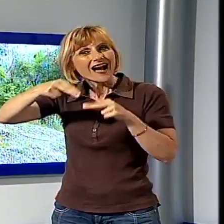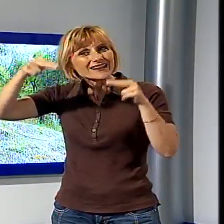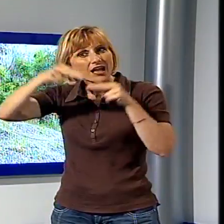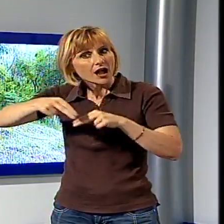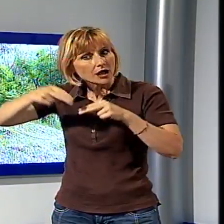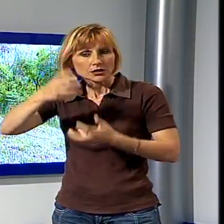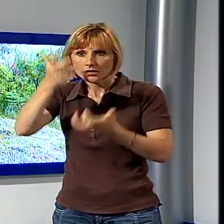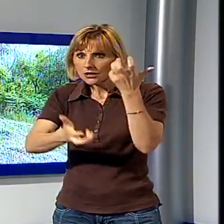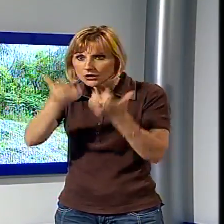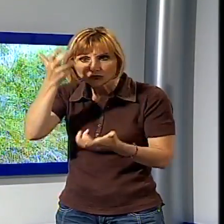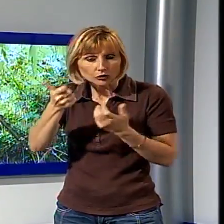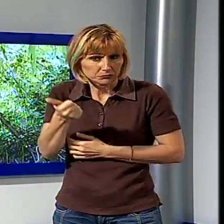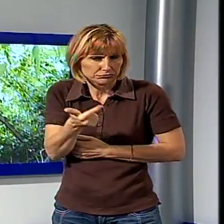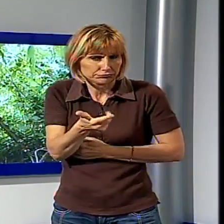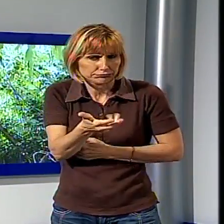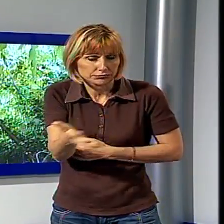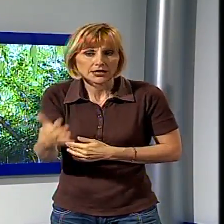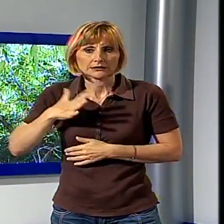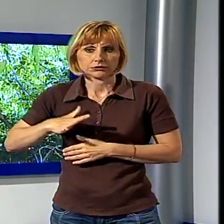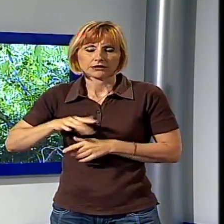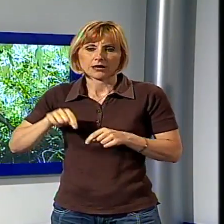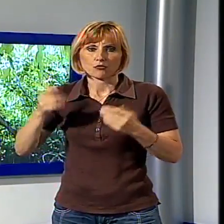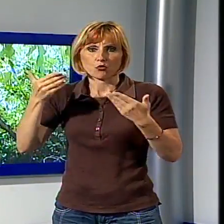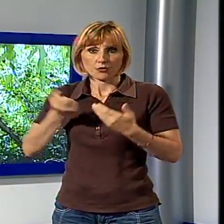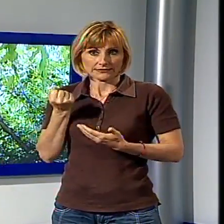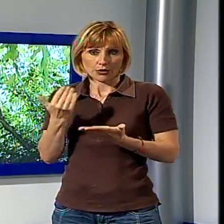oggetto di incendi dolosi che ne hanno devastato i boschi